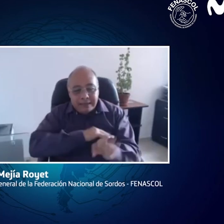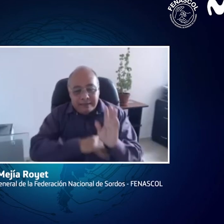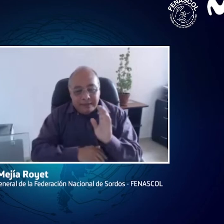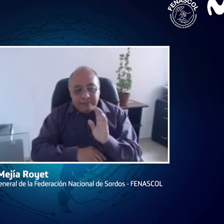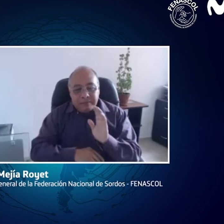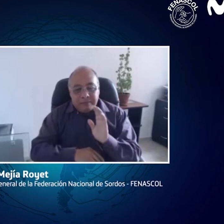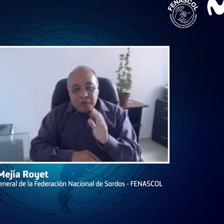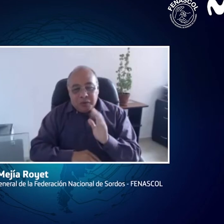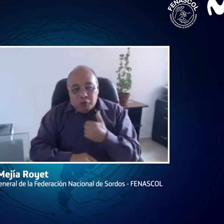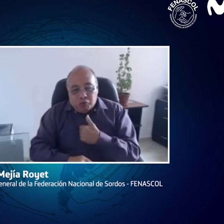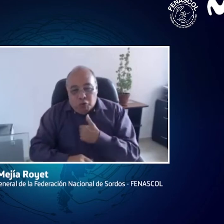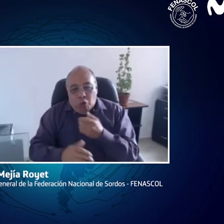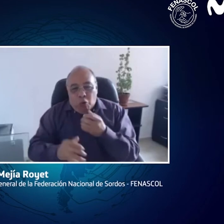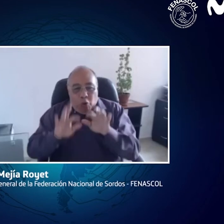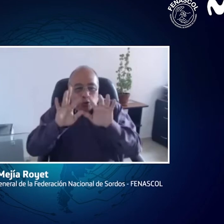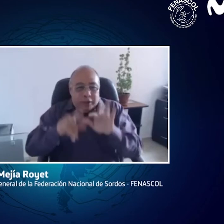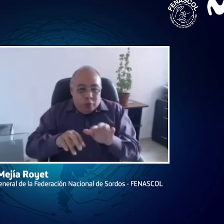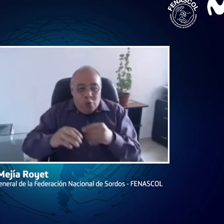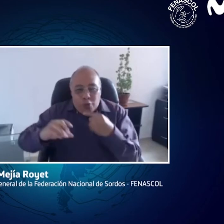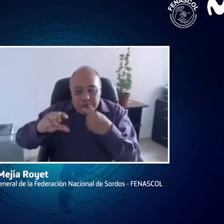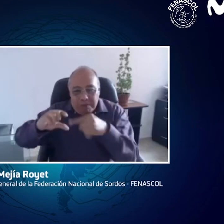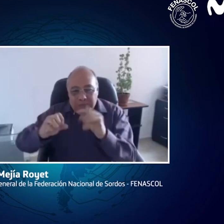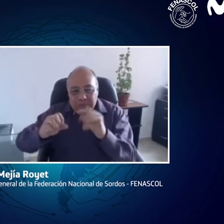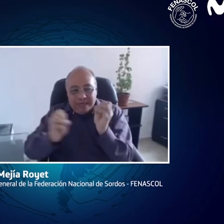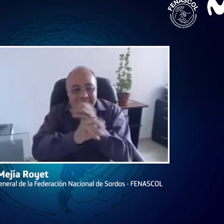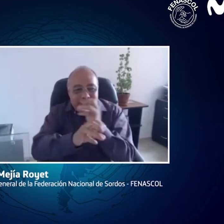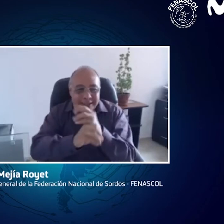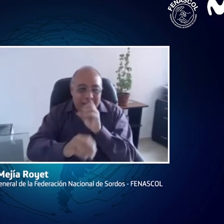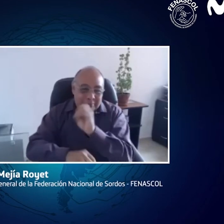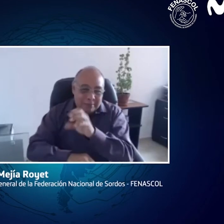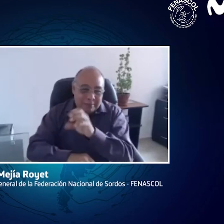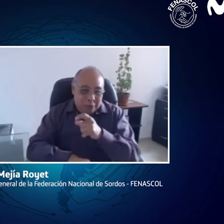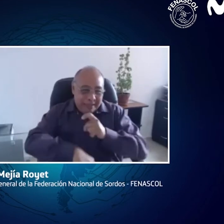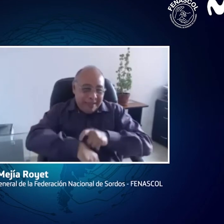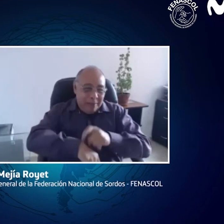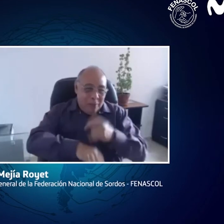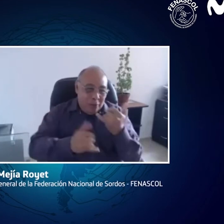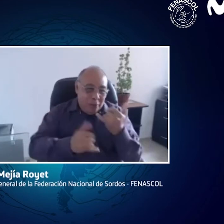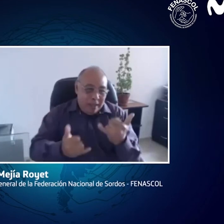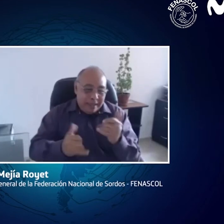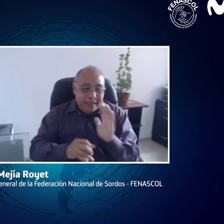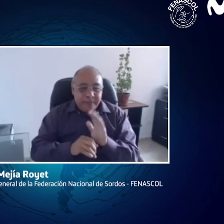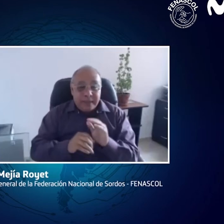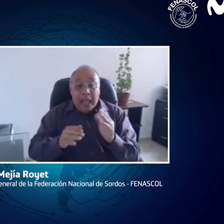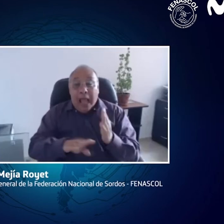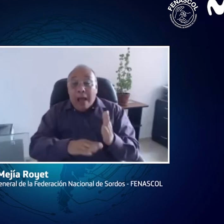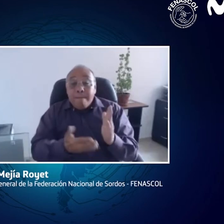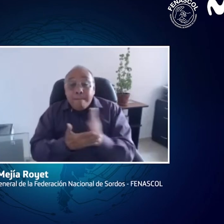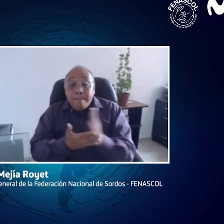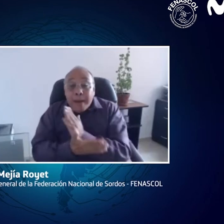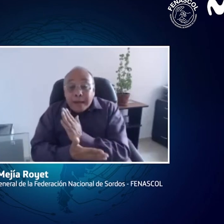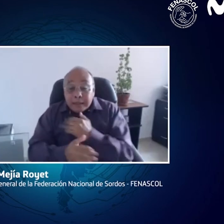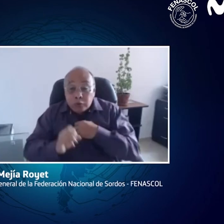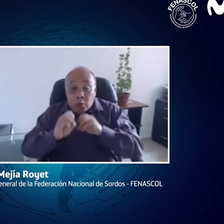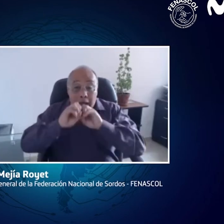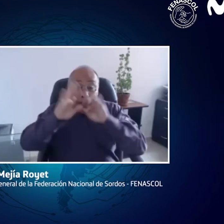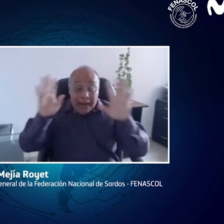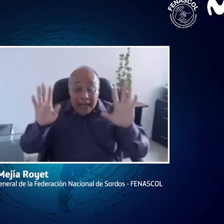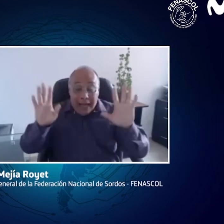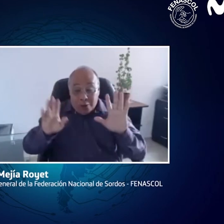tecnología y del ambiente digital accesible para las personas con discapacidad. Entonces, eso es lo que estaba mencionando en el chat, pues, por temas